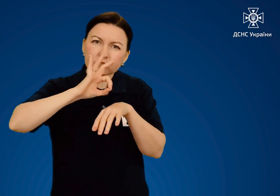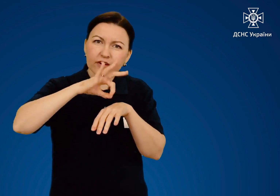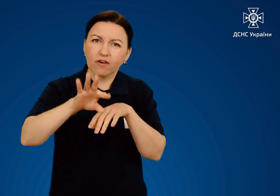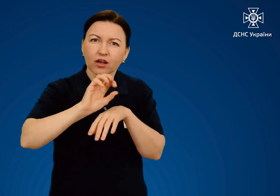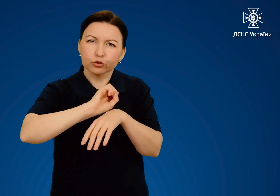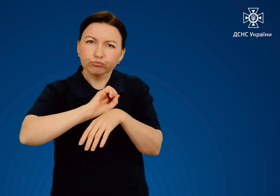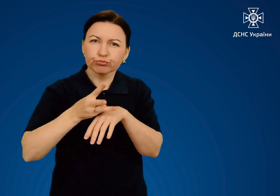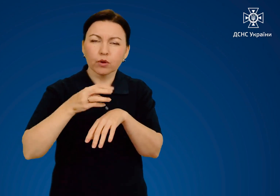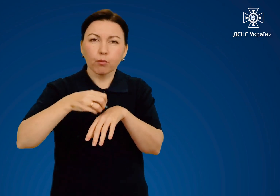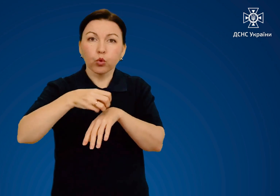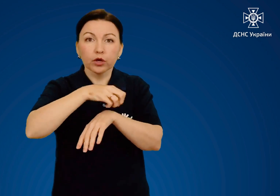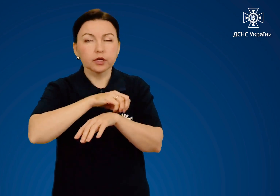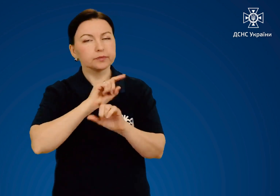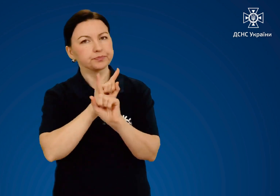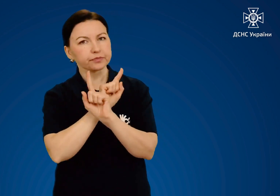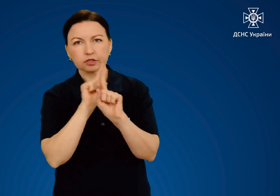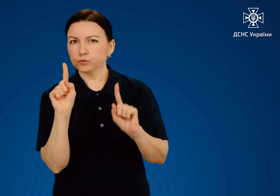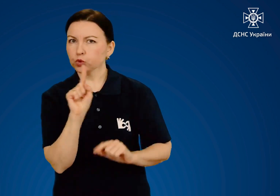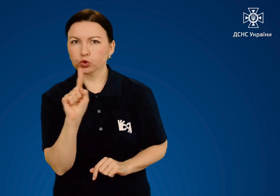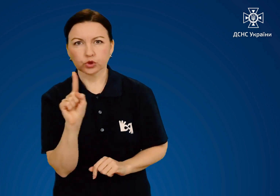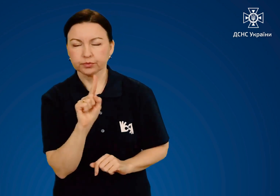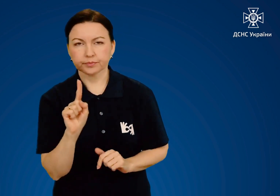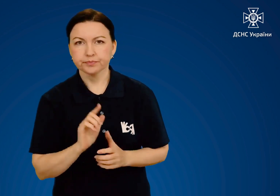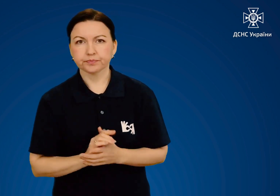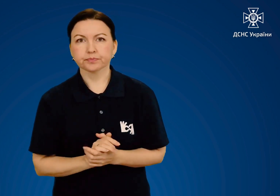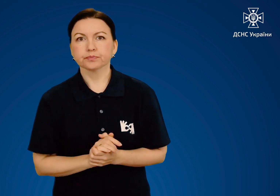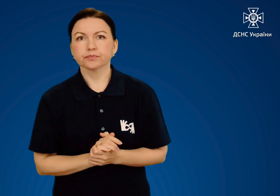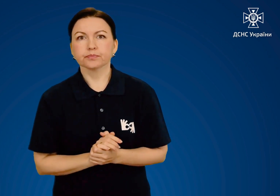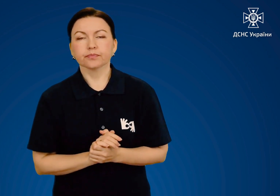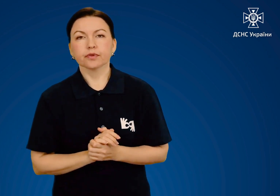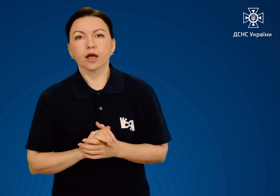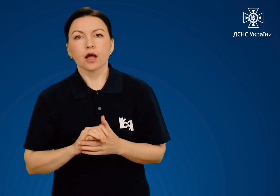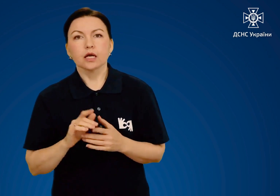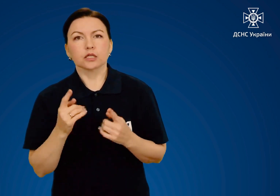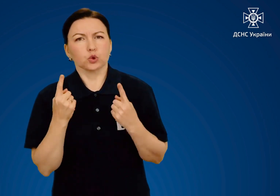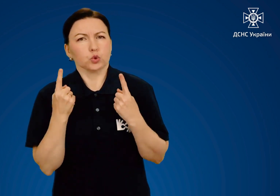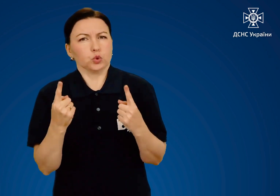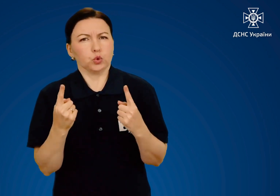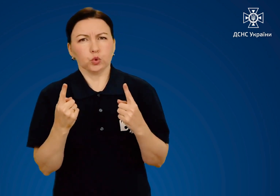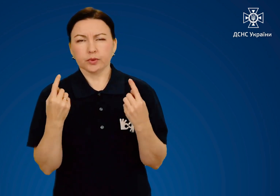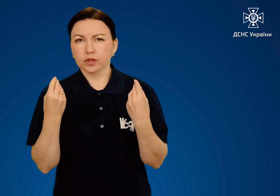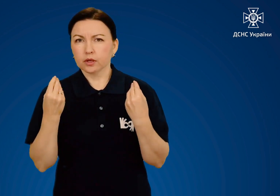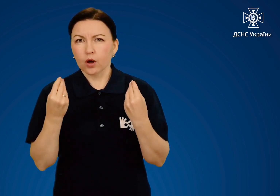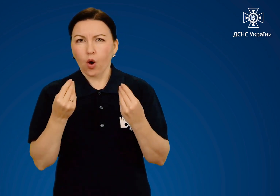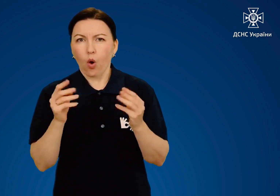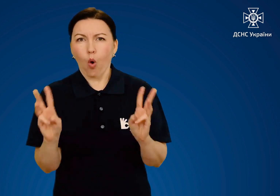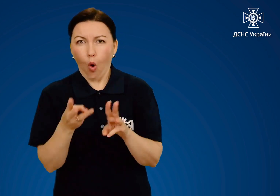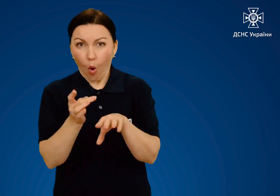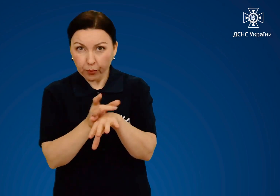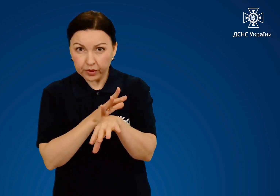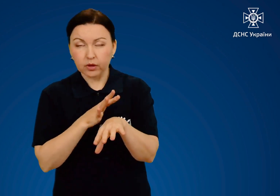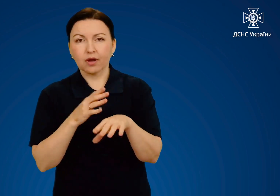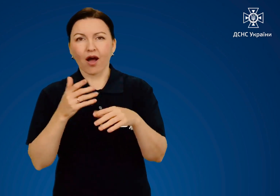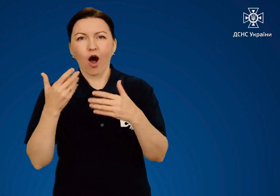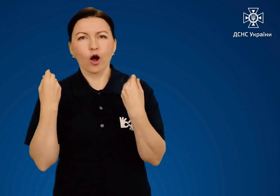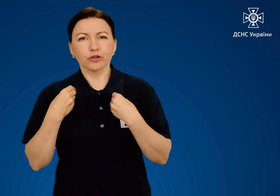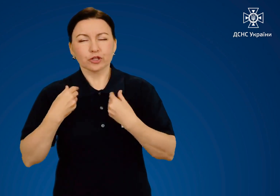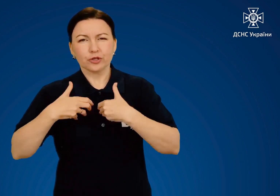пухарі не можна. При значних опіках після зняття одягу потерпілого